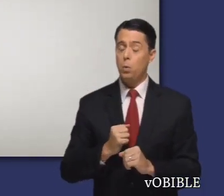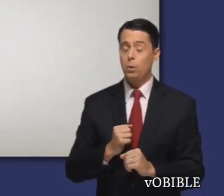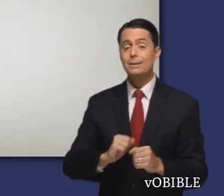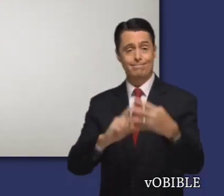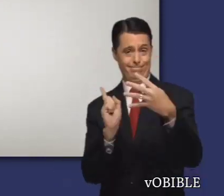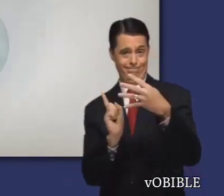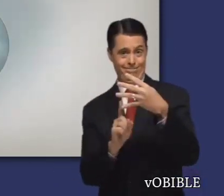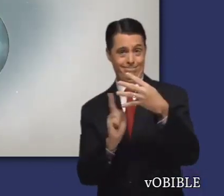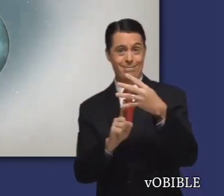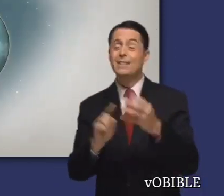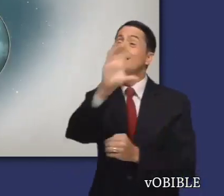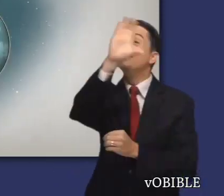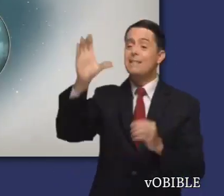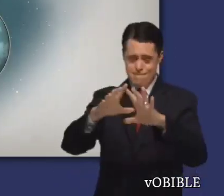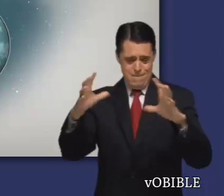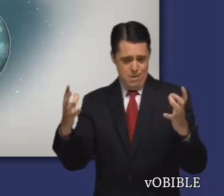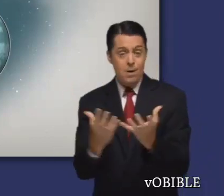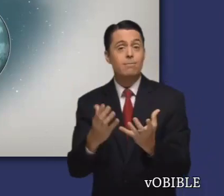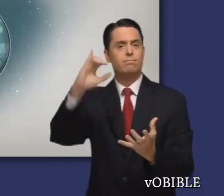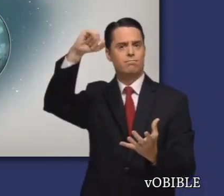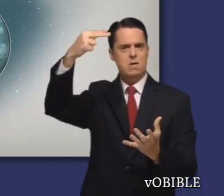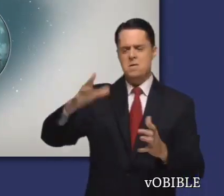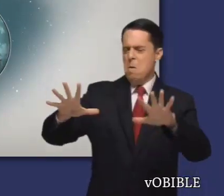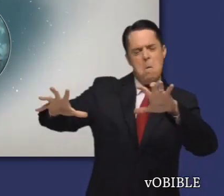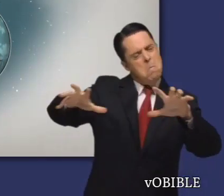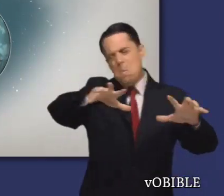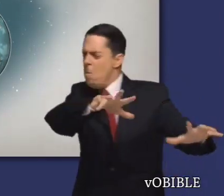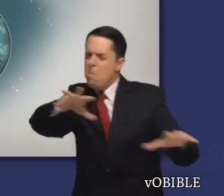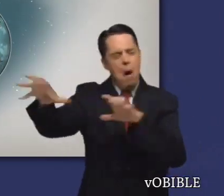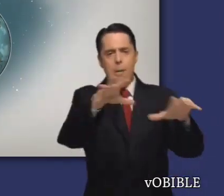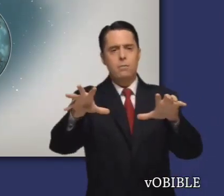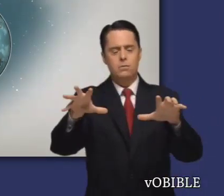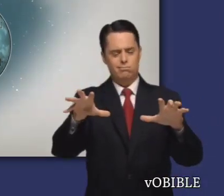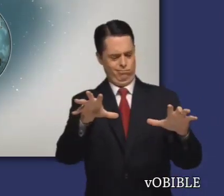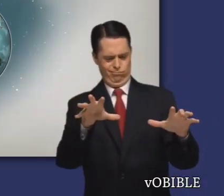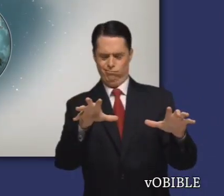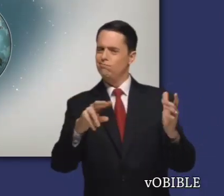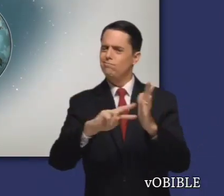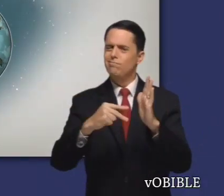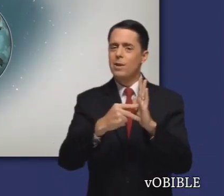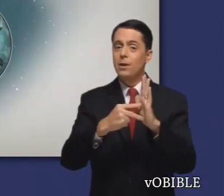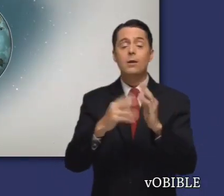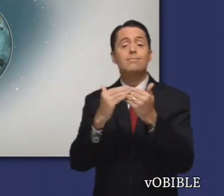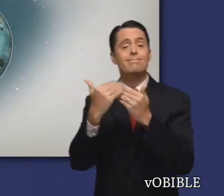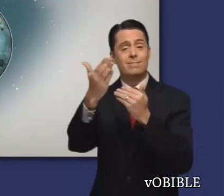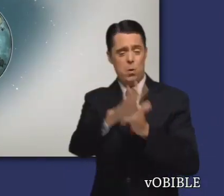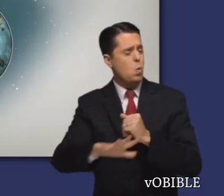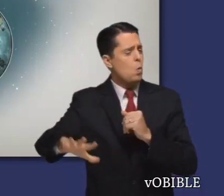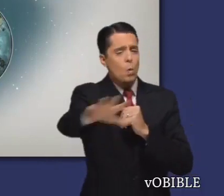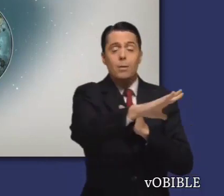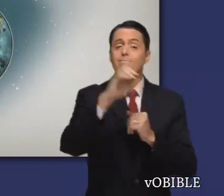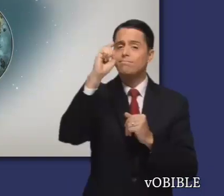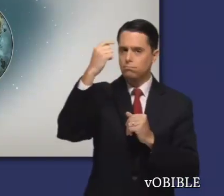Entonces Ageo proclama el cuarto mensaje. Jehová habla de nuevo sobre mecer los cielos y la tierra, pero en esta ocasión